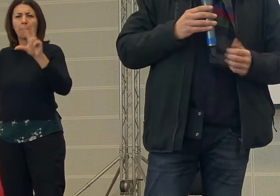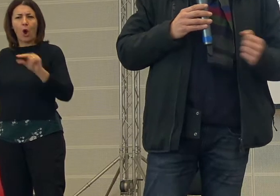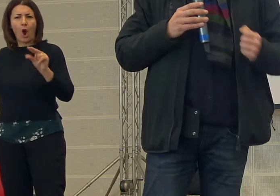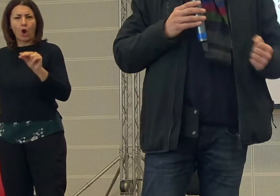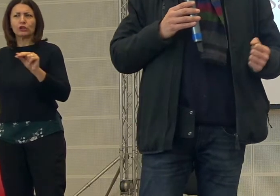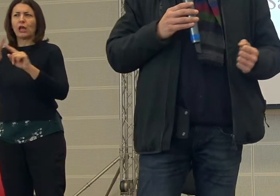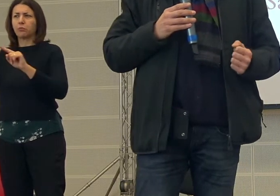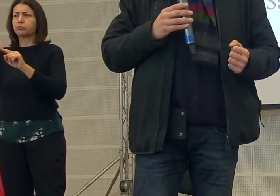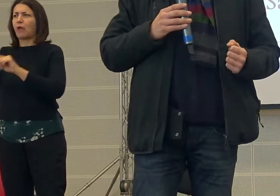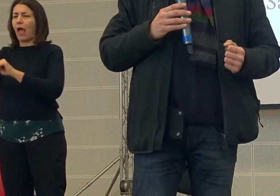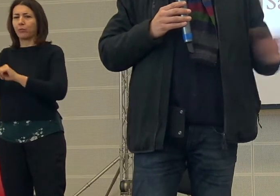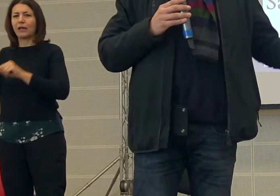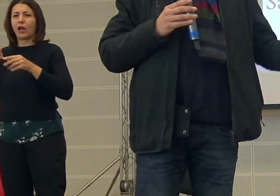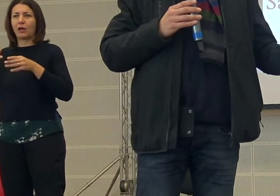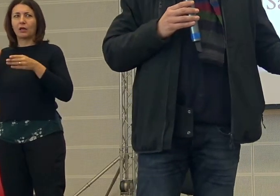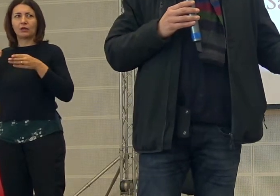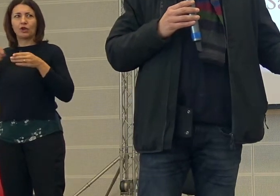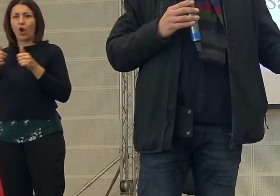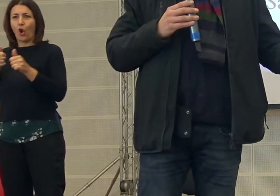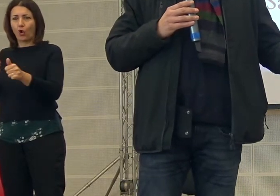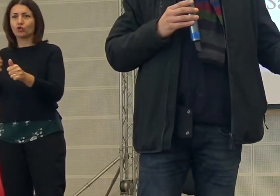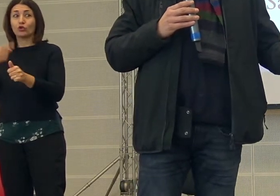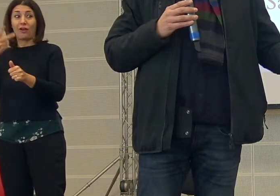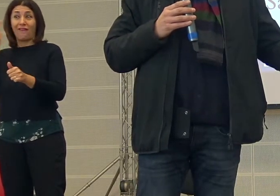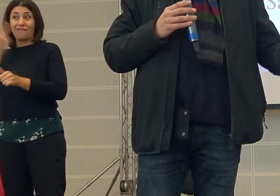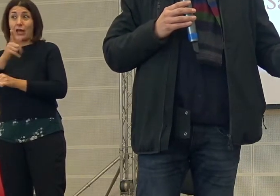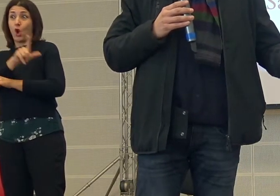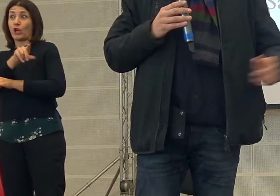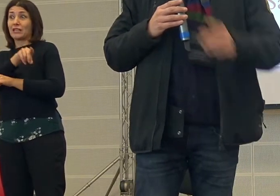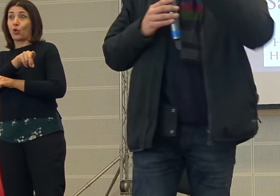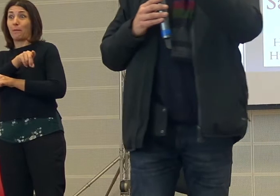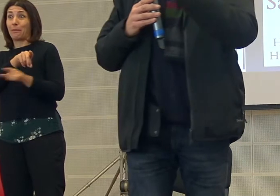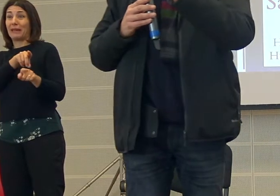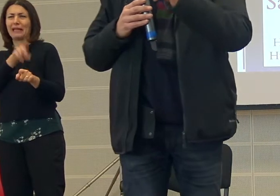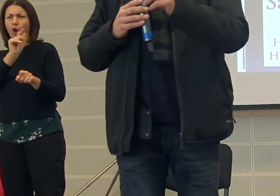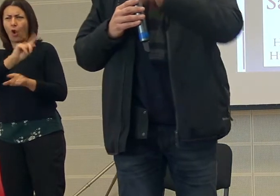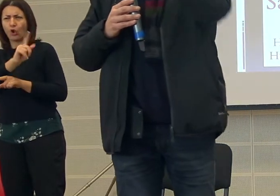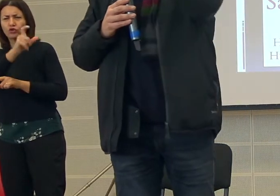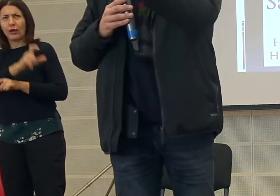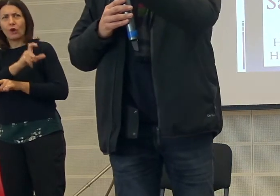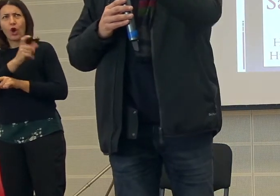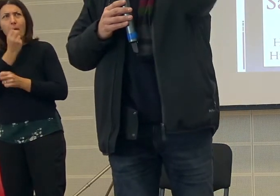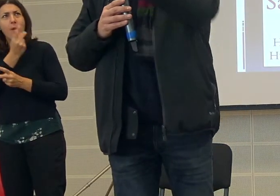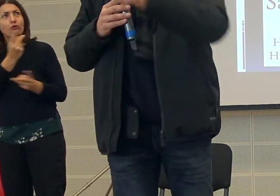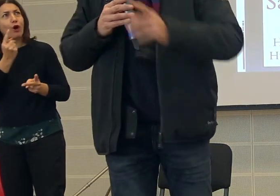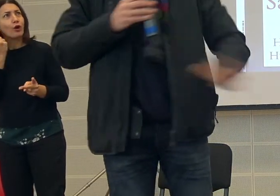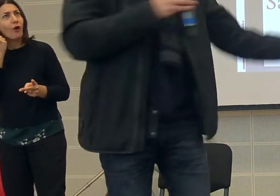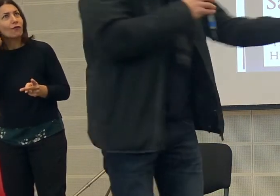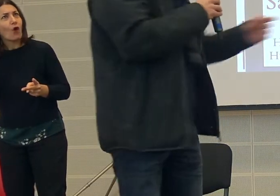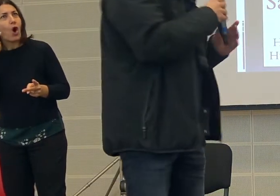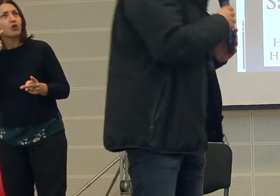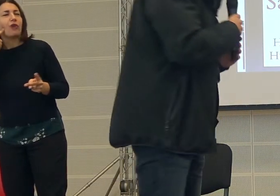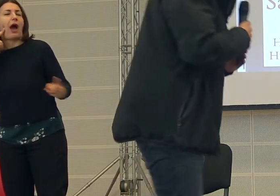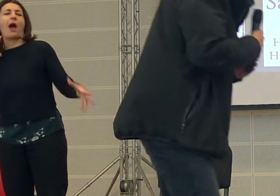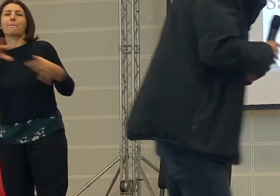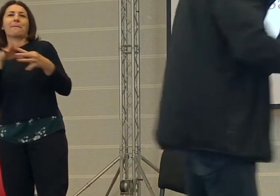aprile e io sono corso, non lo conoscevo di persona, appena mi ha detto buongiorno la mia risposta è stata Lorenzo Pinna, Libro della vita.